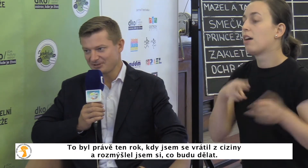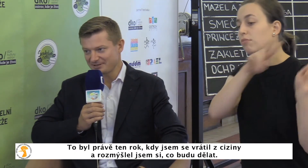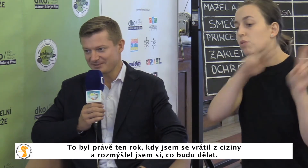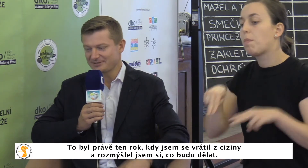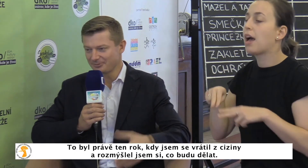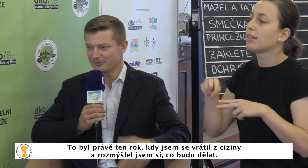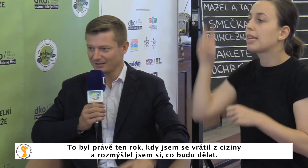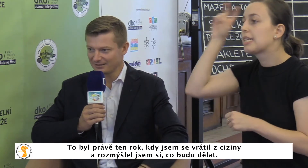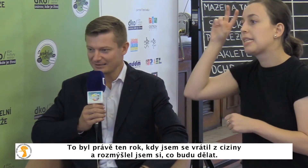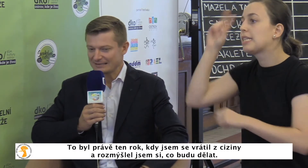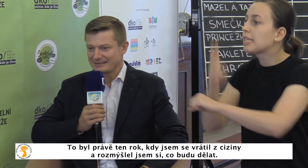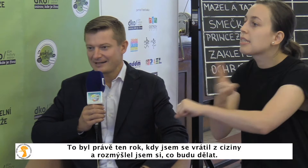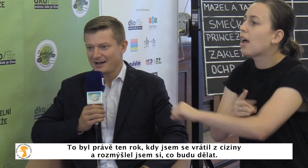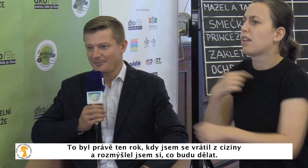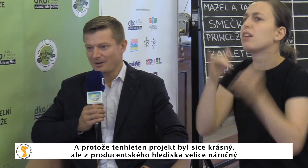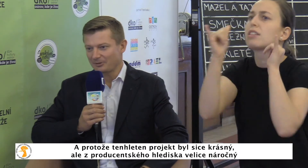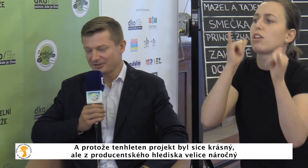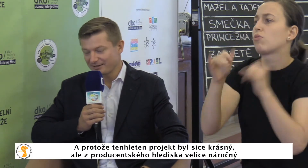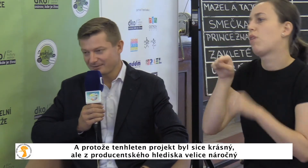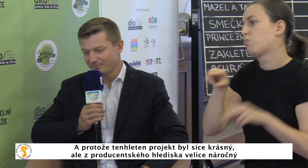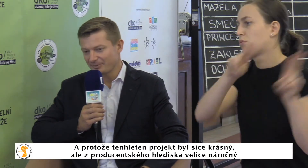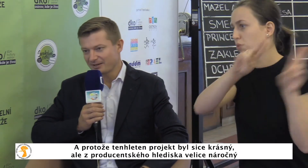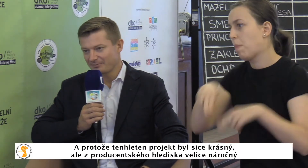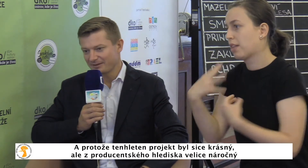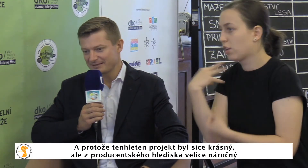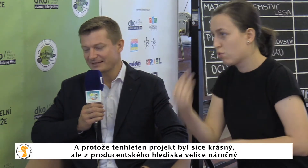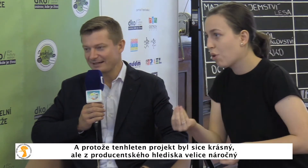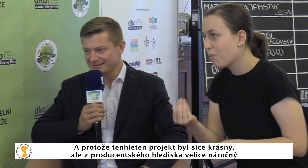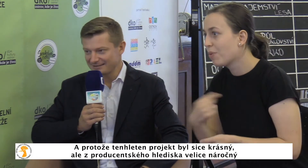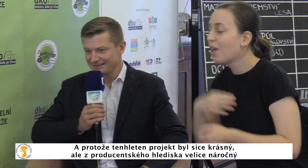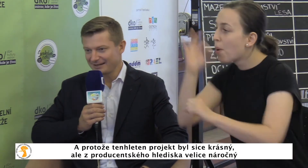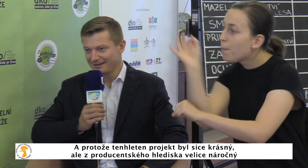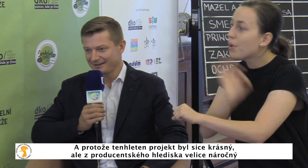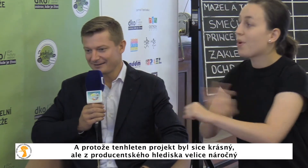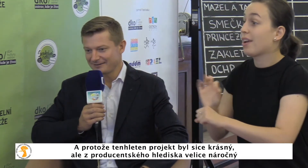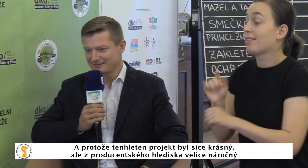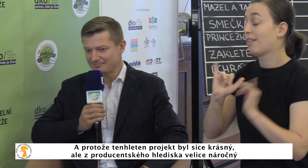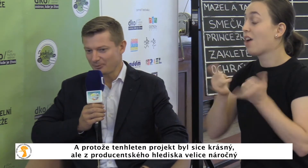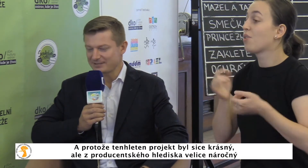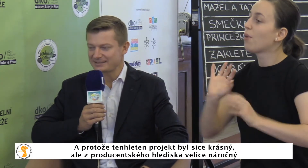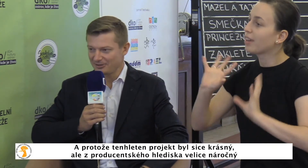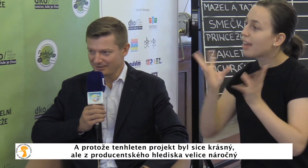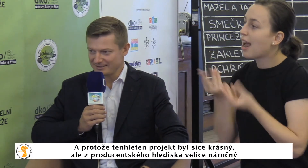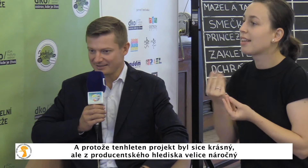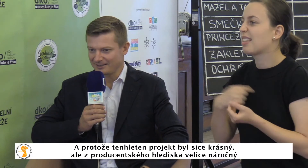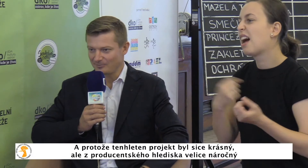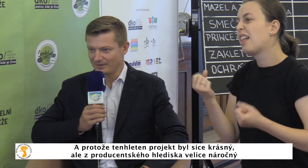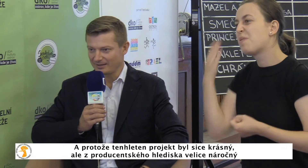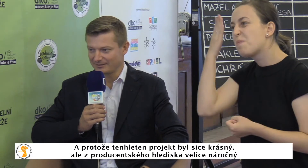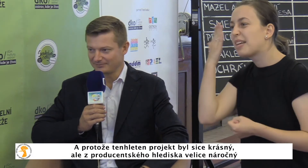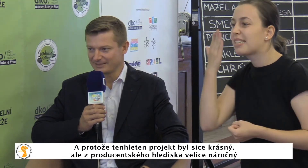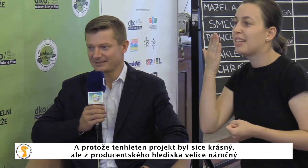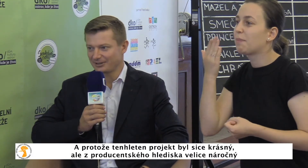rozmýšlel jsem se, co budu dělat. A protože tenhle projekt byl sice krásný, ale z producentského hlediska